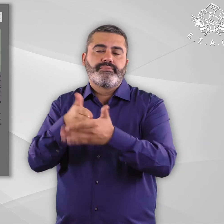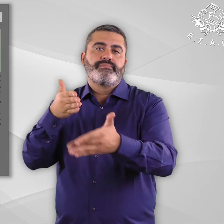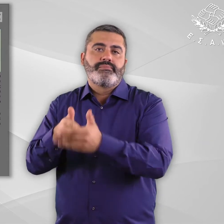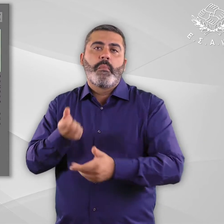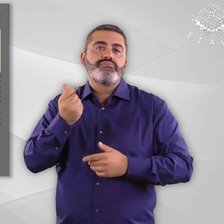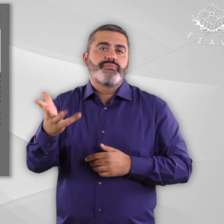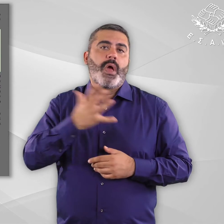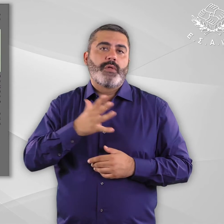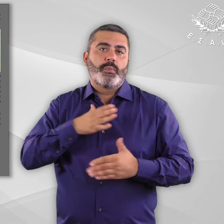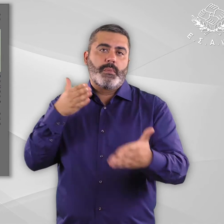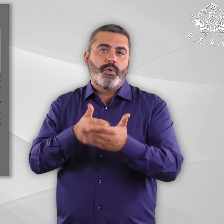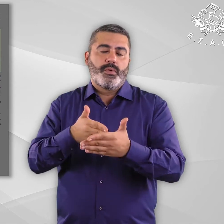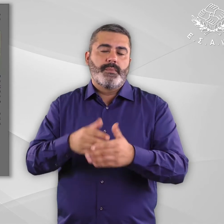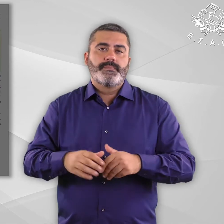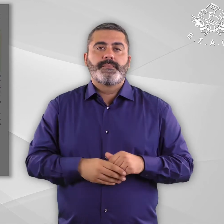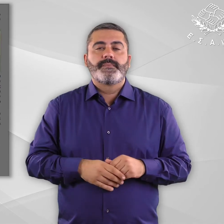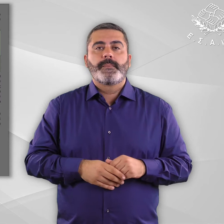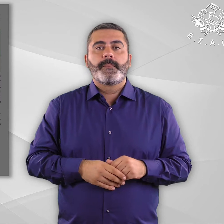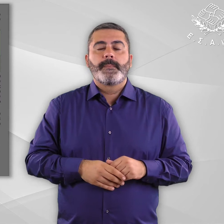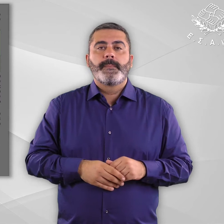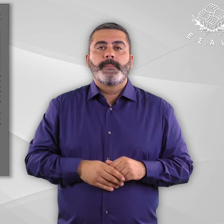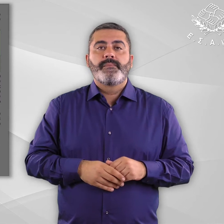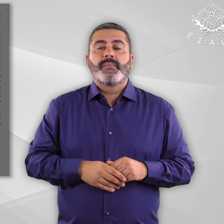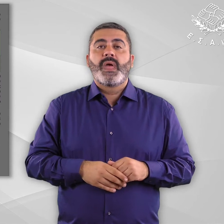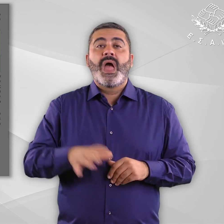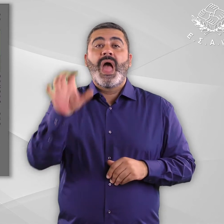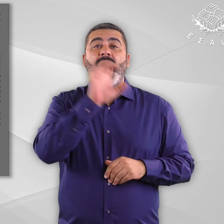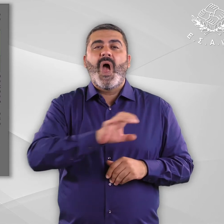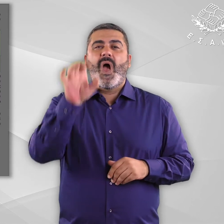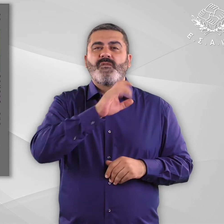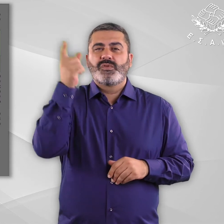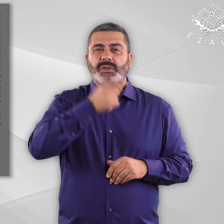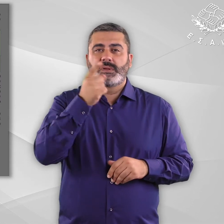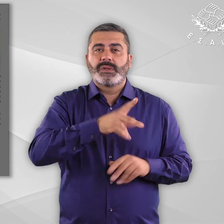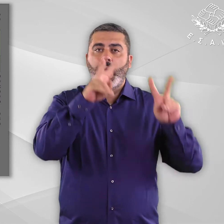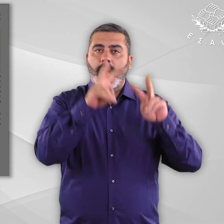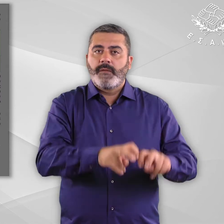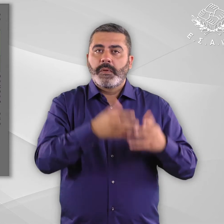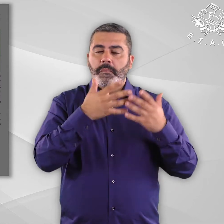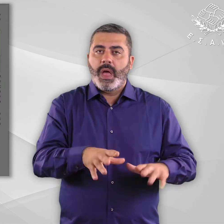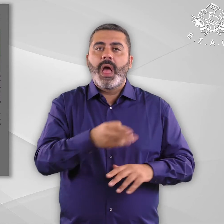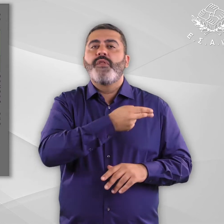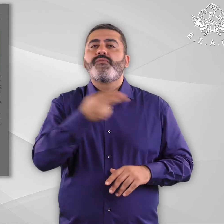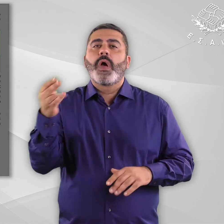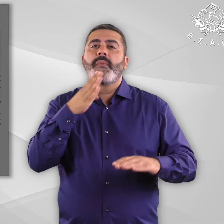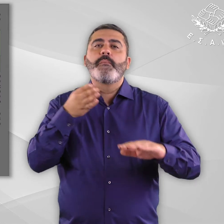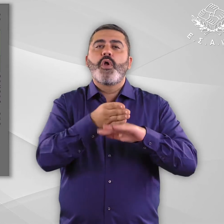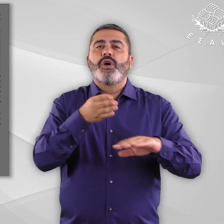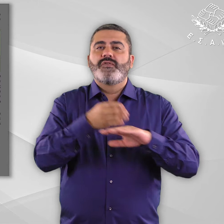Πλαίσιο κειμένου. Σε έρευνα του Ευρωβαρόμετρου που έγινε το 2013 για την πρόσβαση και τη συμμετοχή στον πολιτισμό